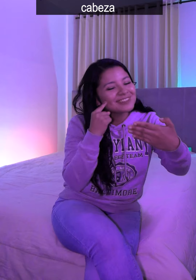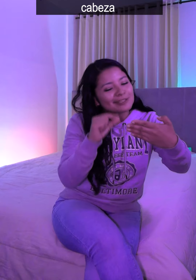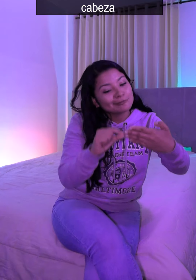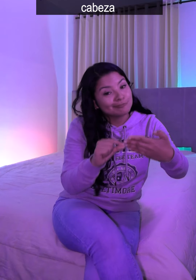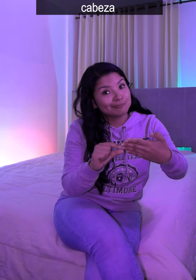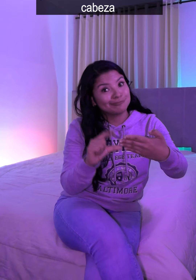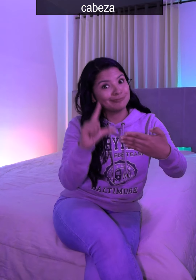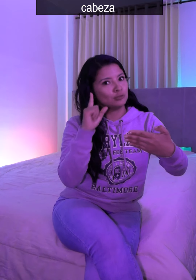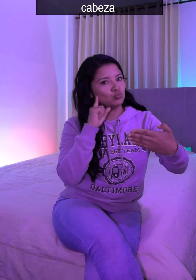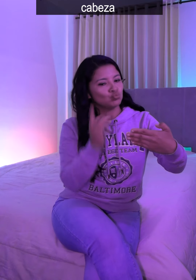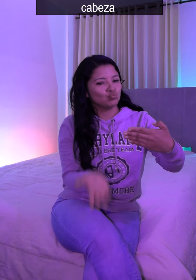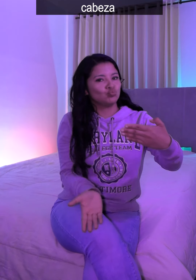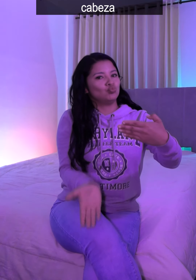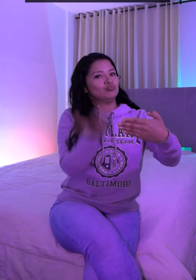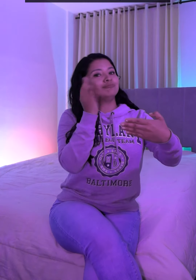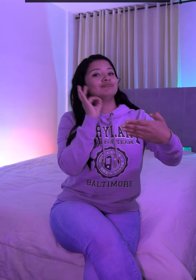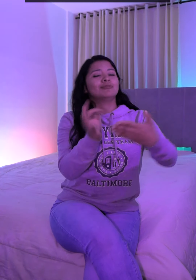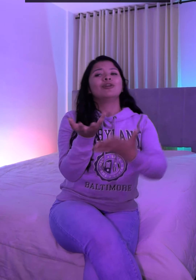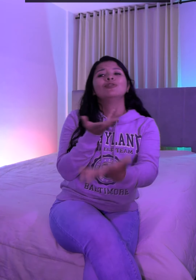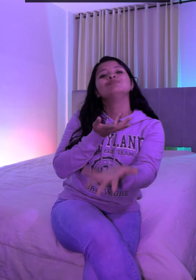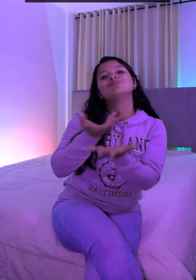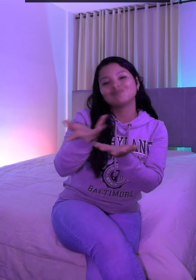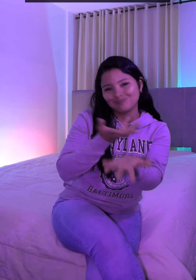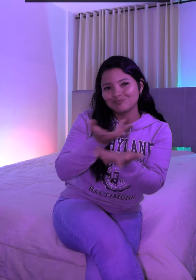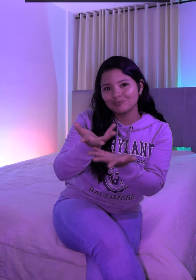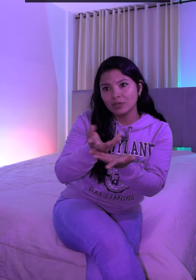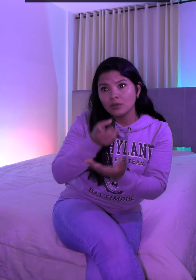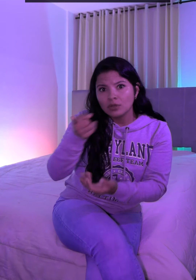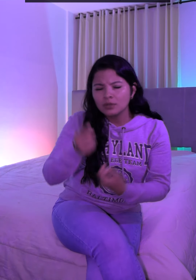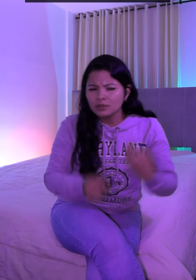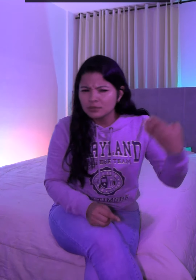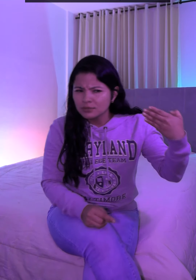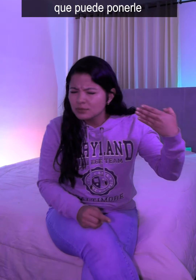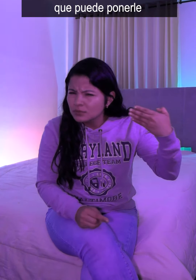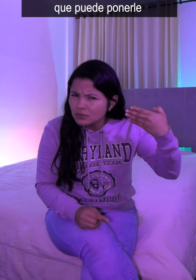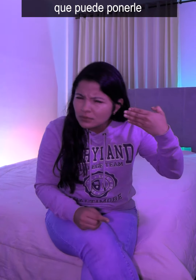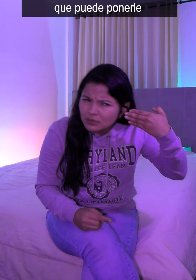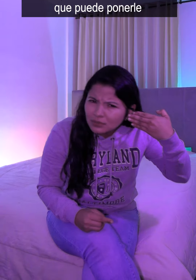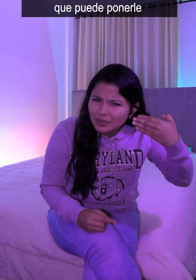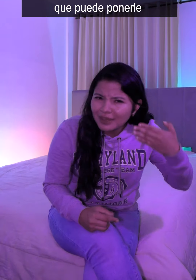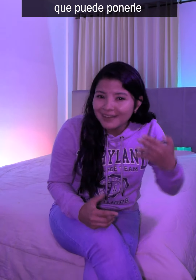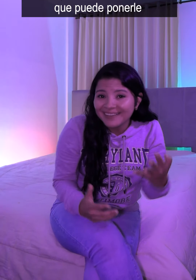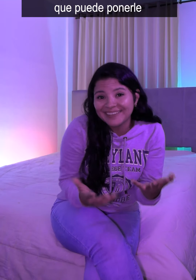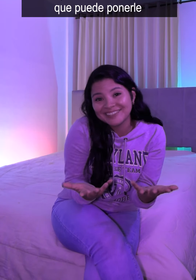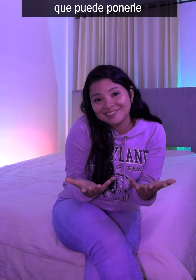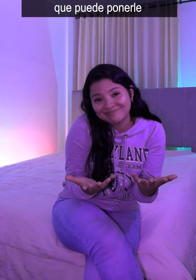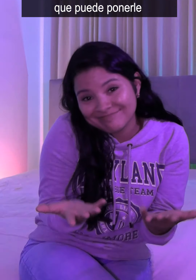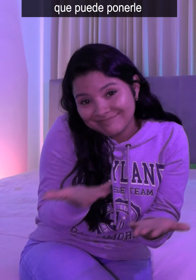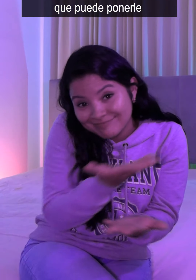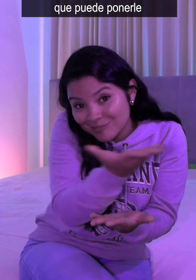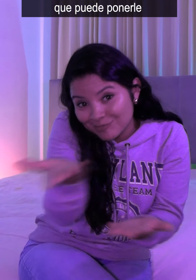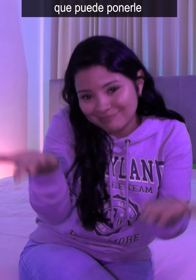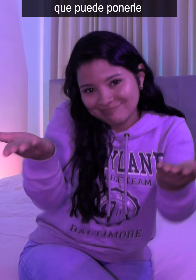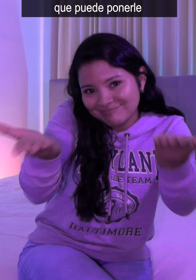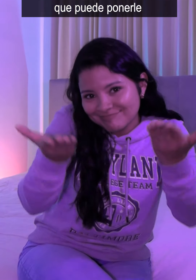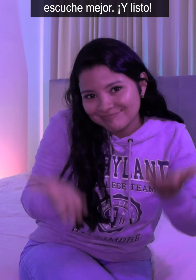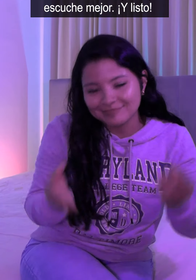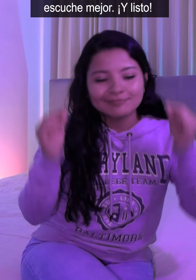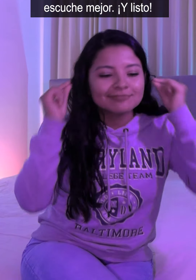eso no acercará su cabeza al celular como me pasó a mí. Y si tú quieres, dile a la persona que puede ponerle unos manos